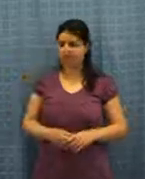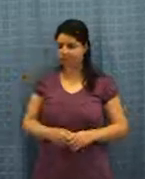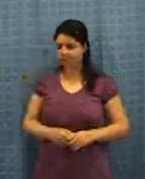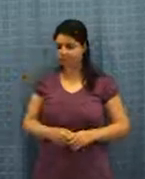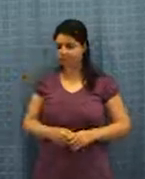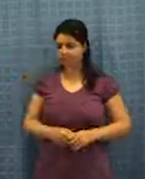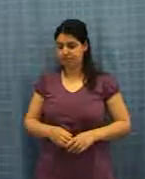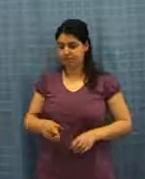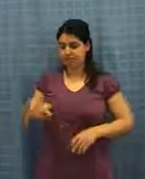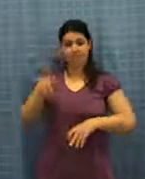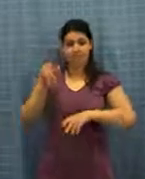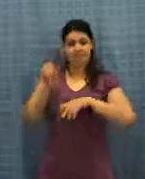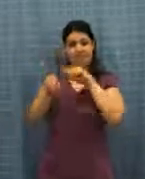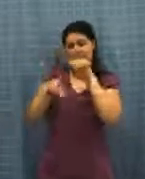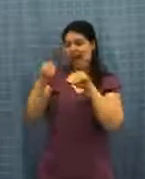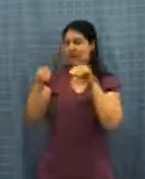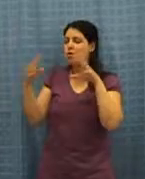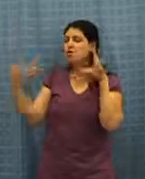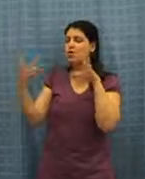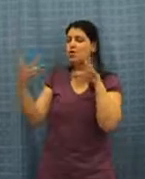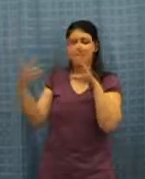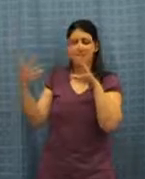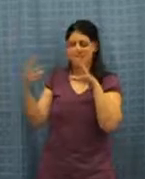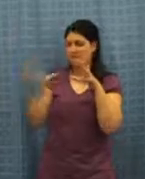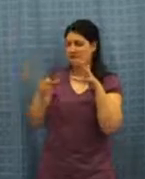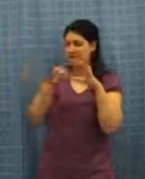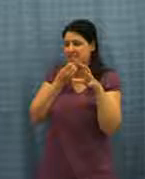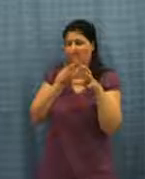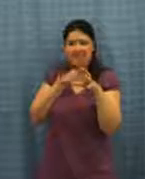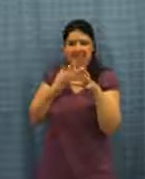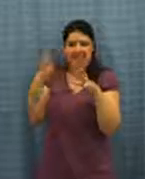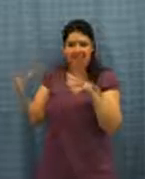Un cucciolo affettuoso e simpatico è un regalo più bello che si possa fare da amore.